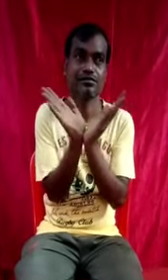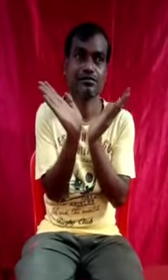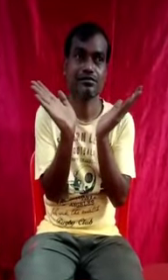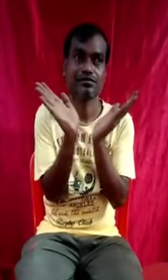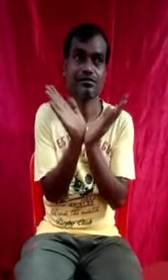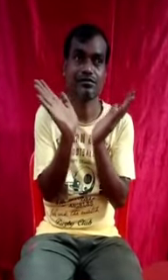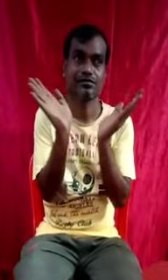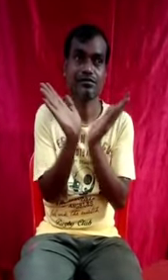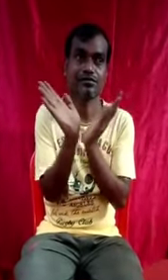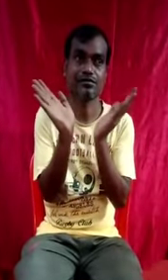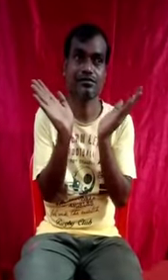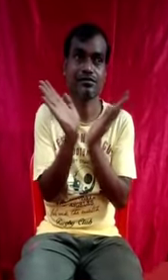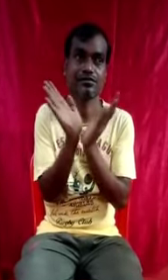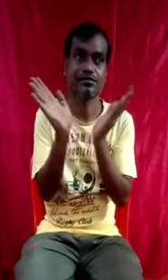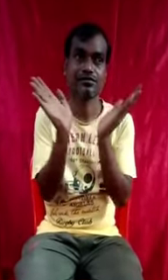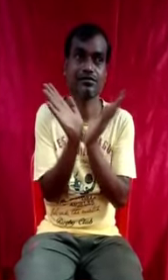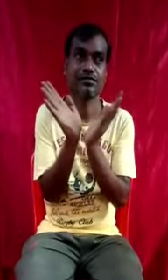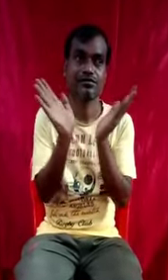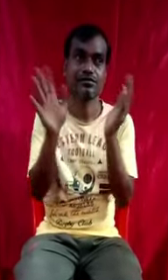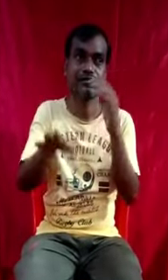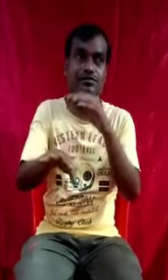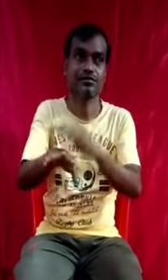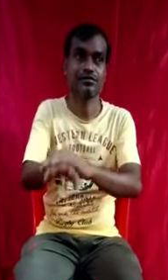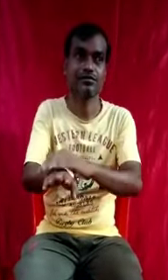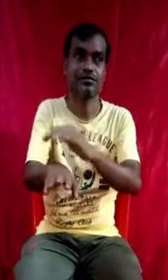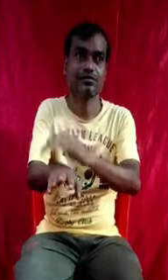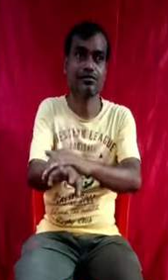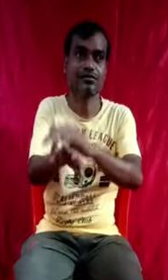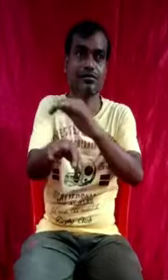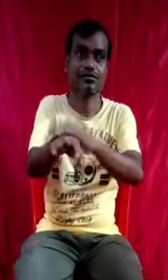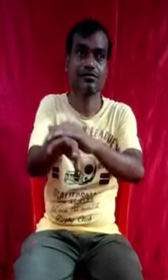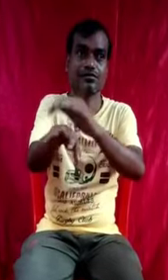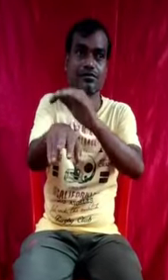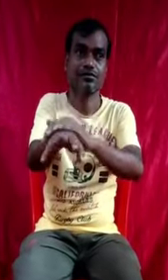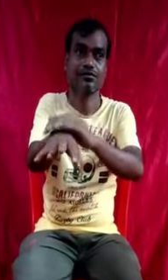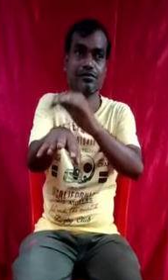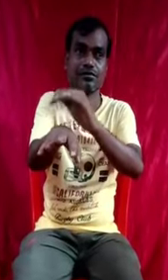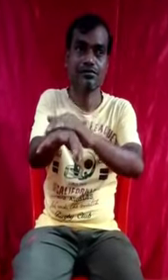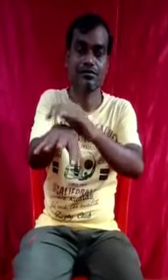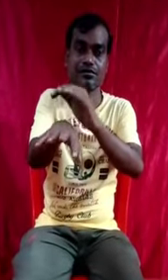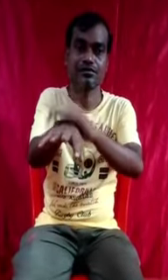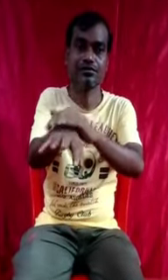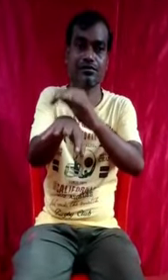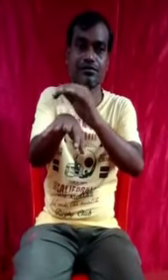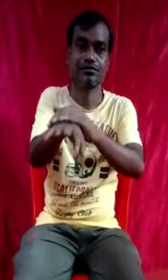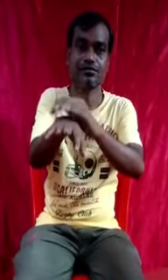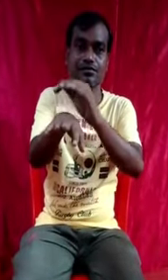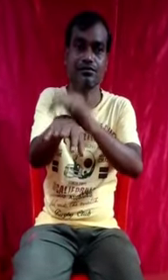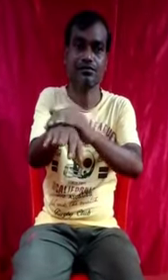यहां आकर स्वस्ति सो साल बेताए